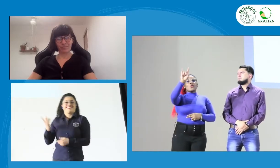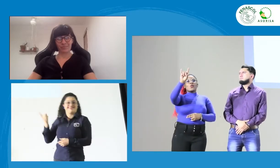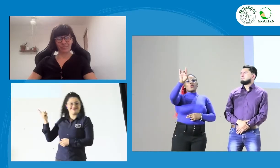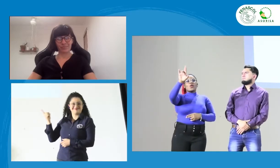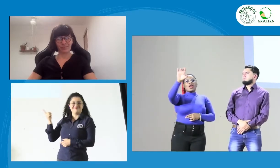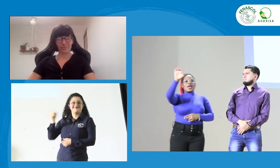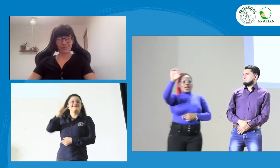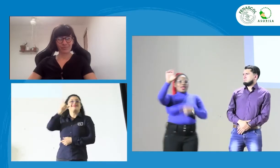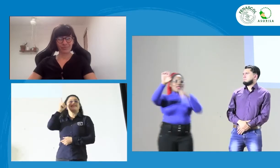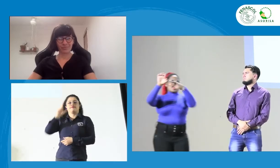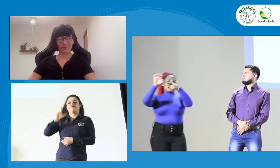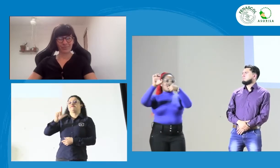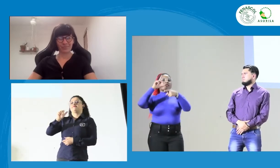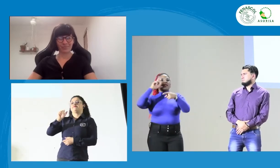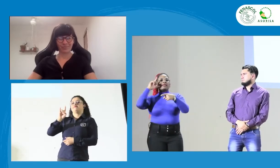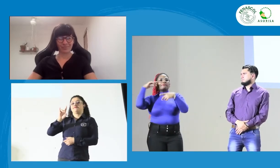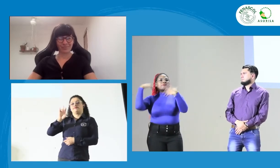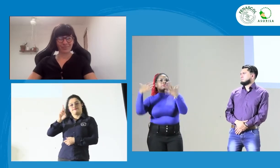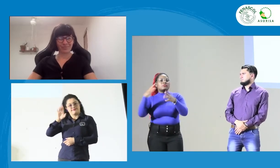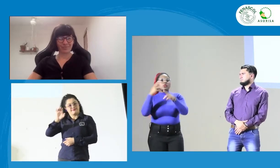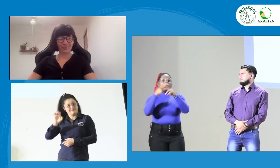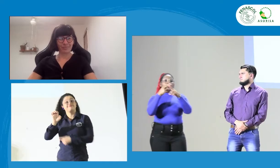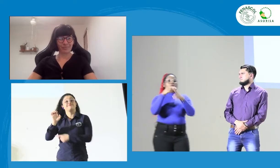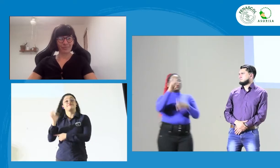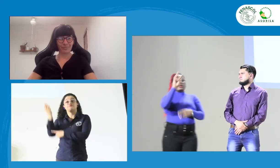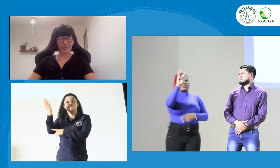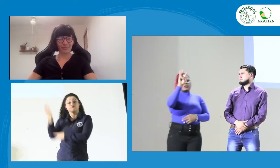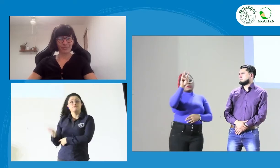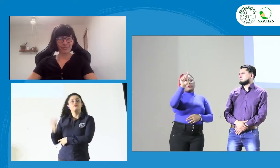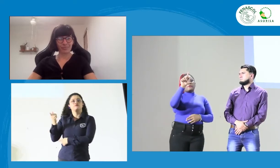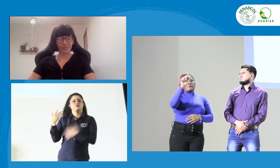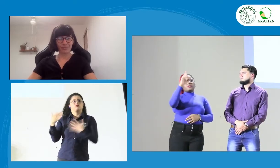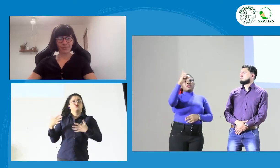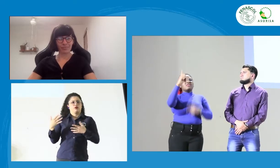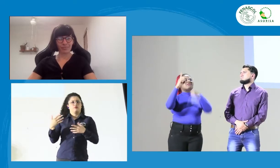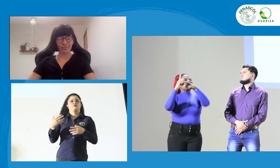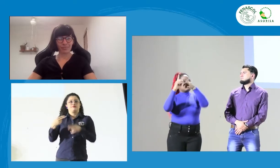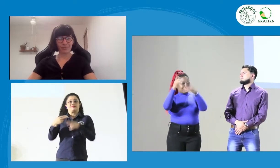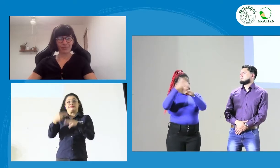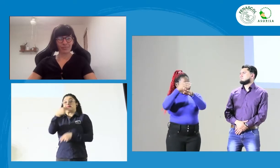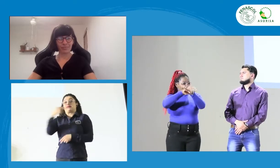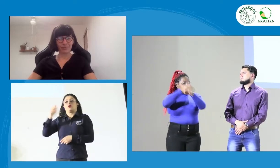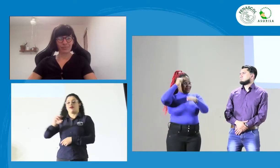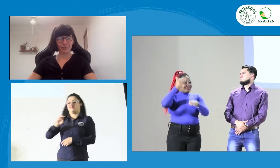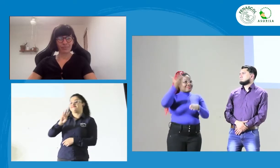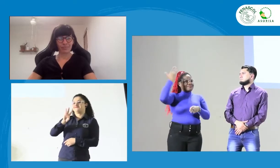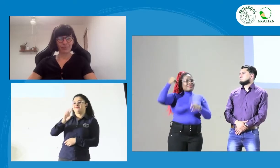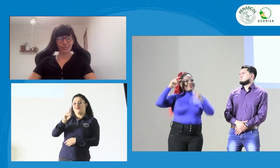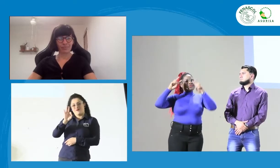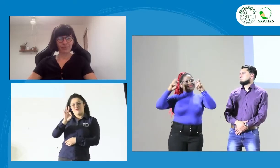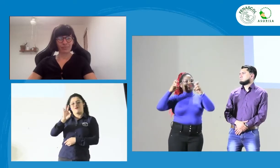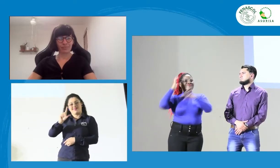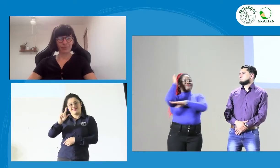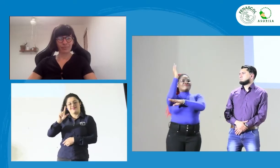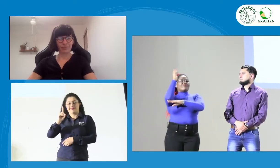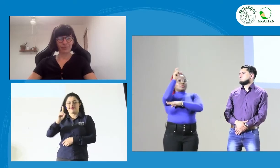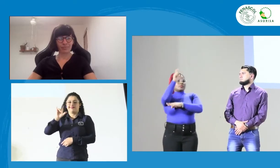es Laure. Esta es su seña. Es de la WFD. Recuerda que hace unos días,